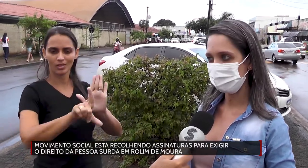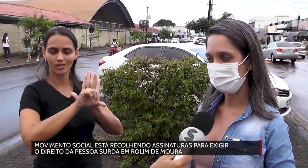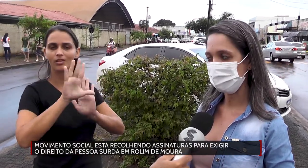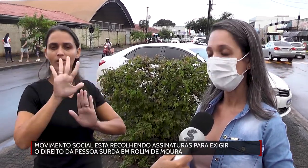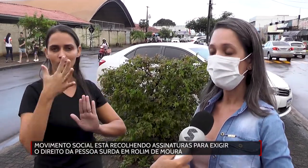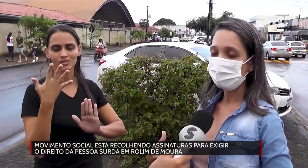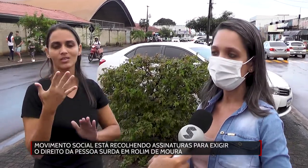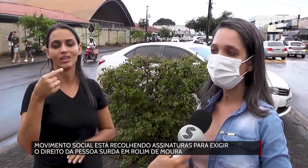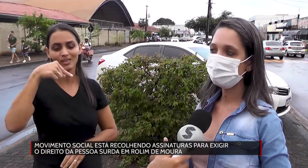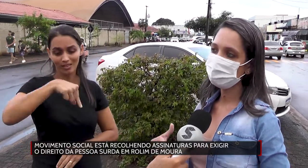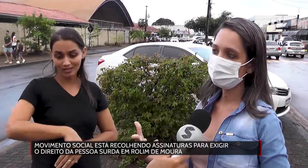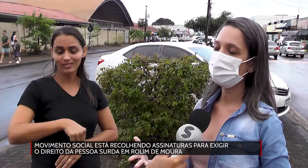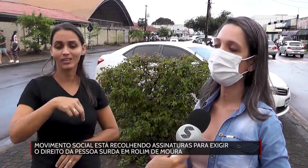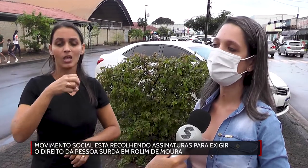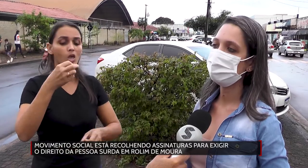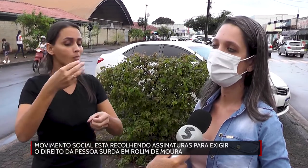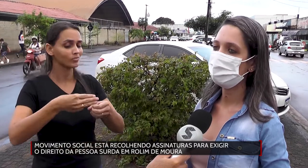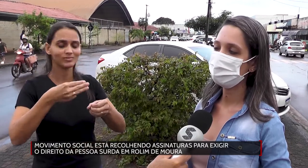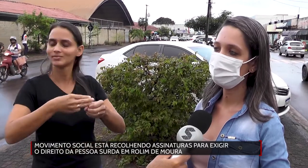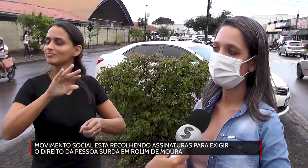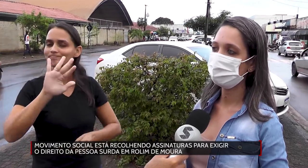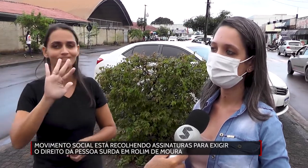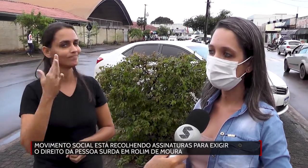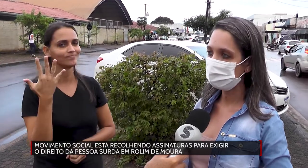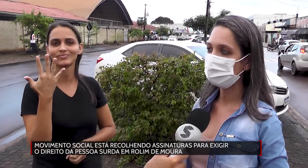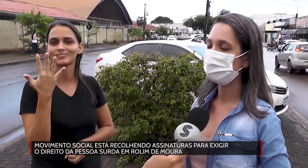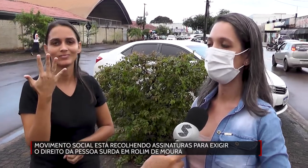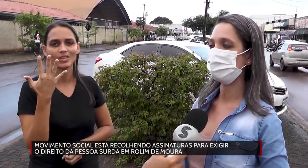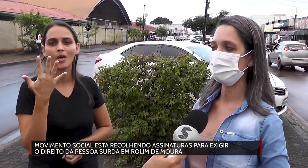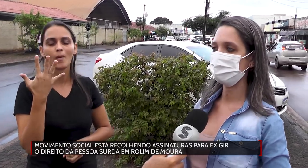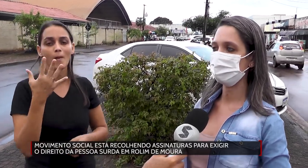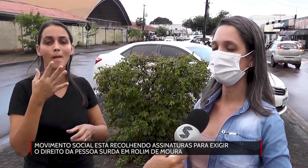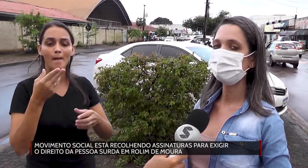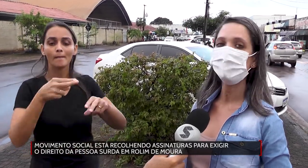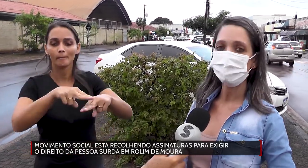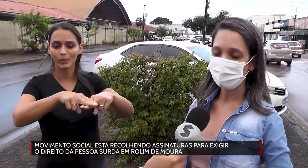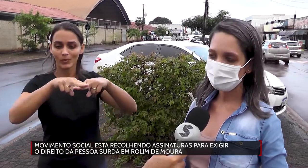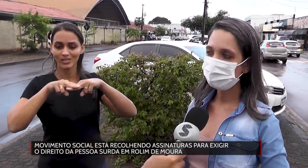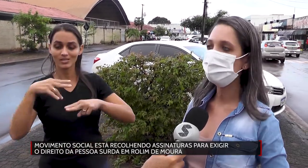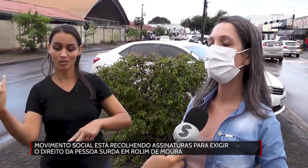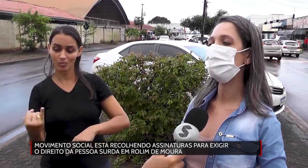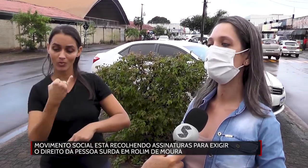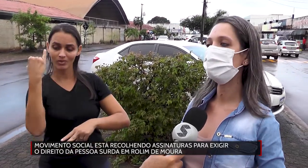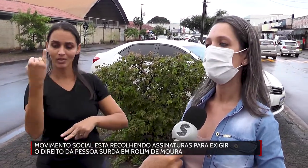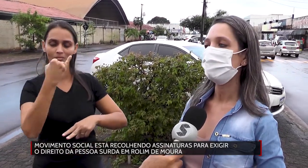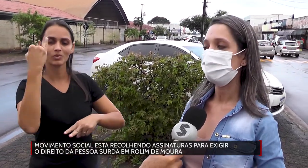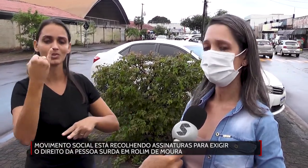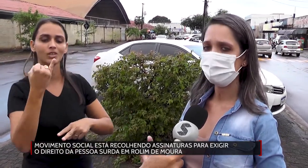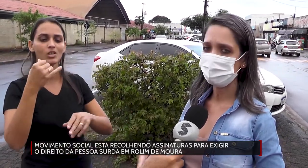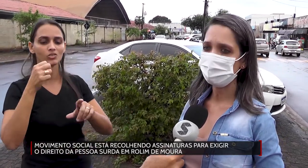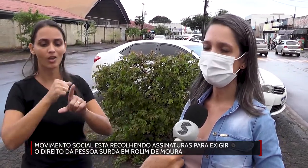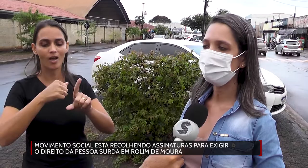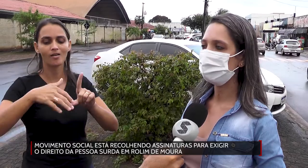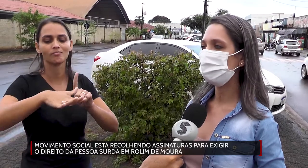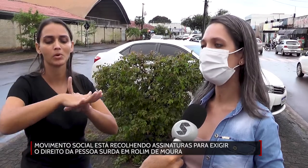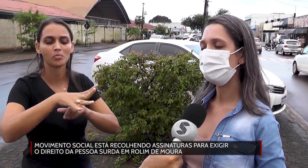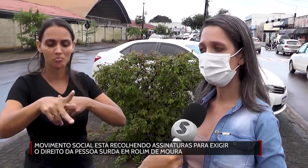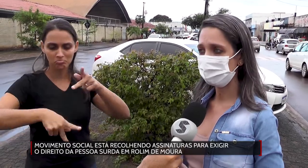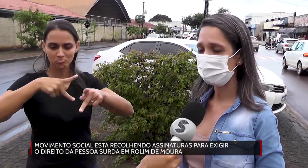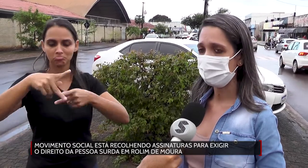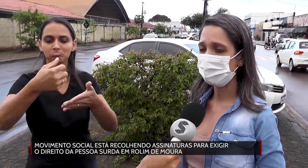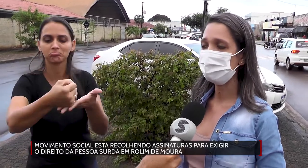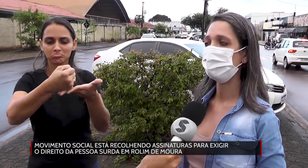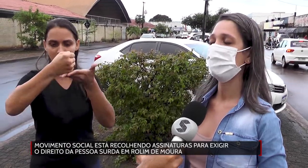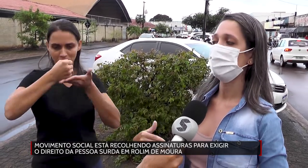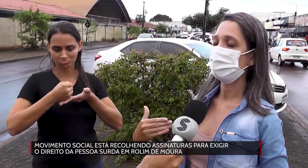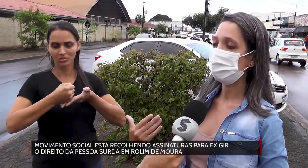nosso município. Por isso que é fundamental a gente contar com o apoio da população, né, A gente já vem pedir, né, nós estamos aí divulgando nas